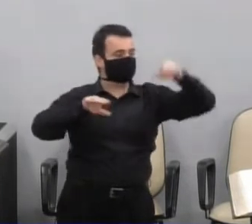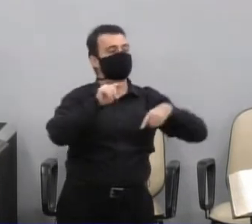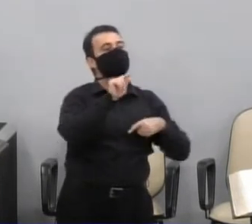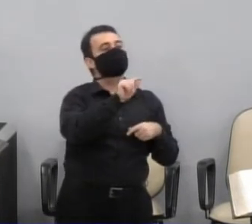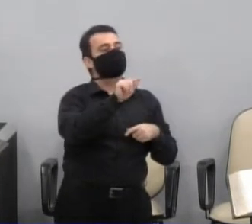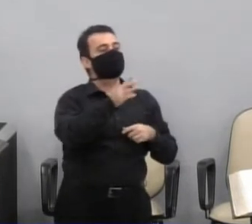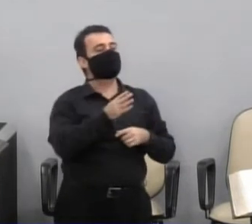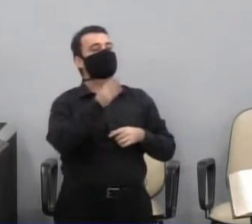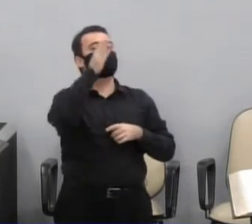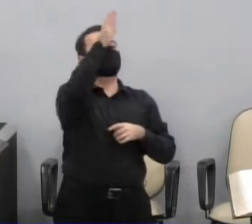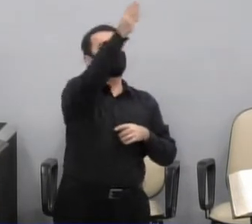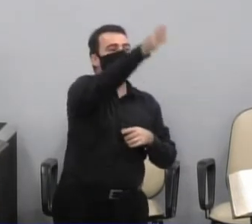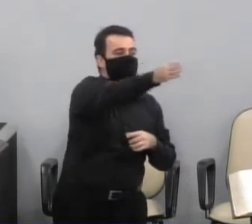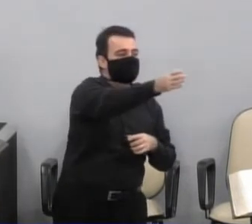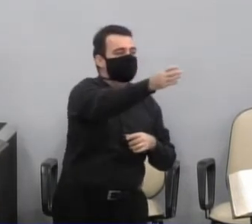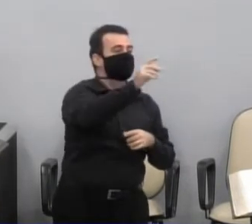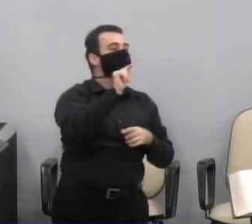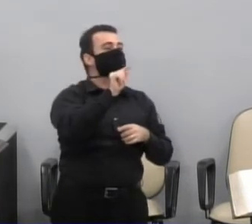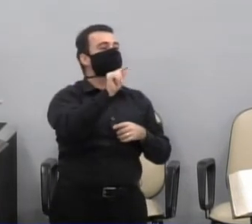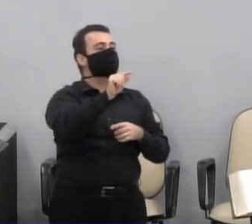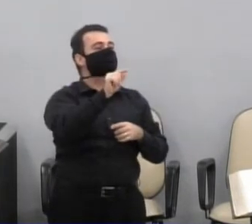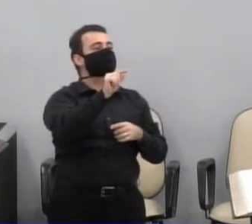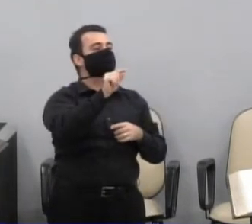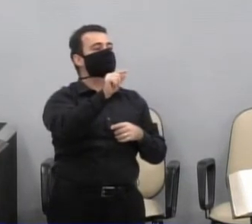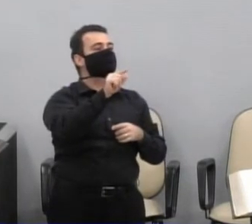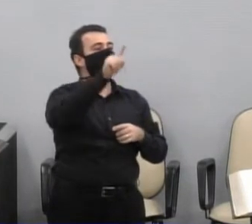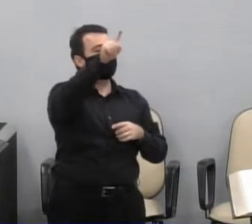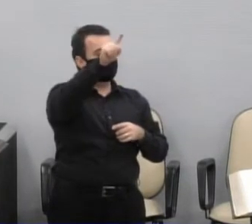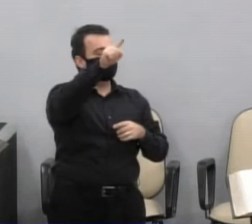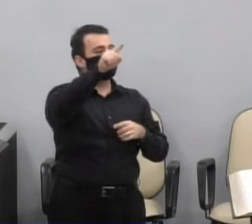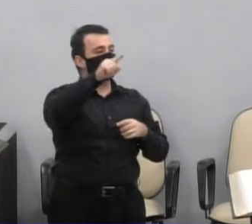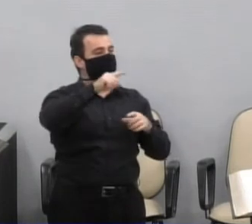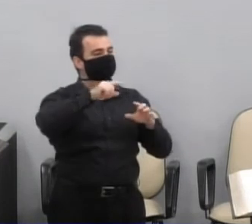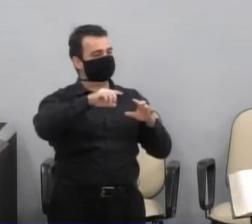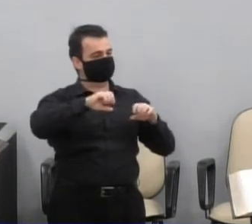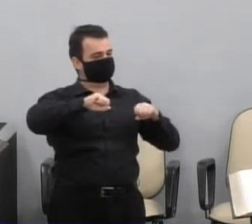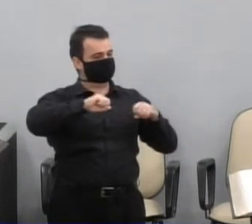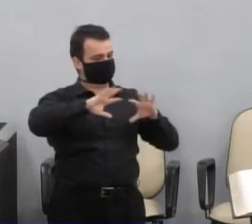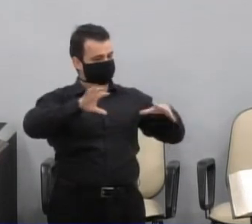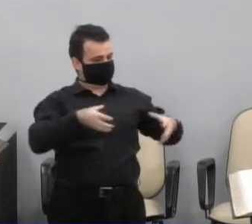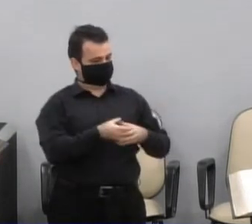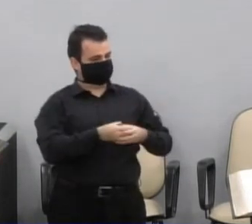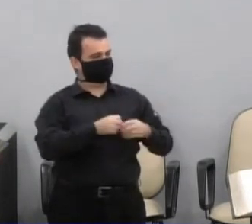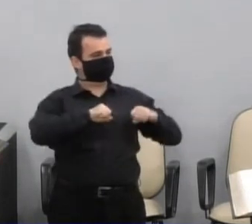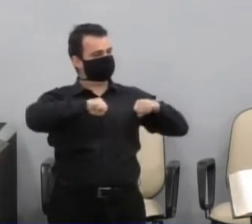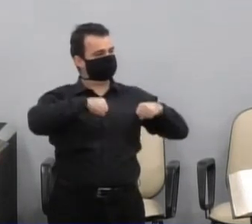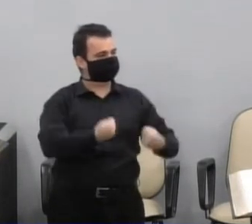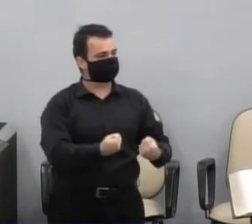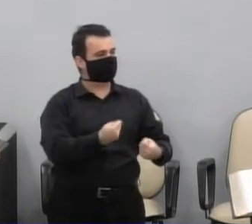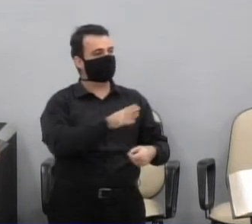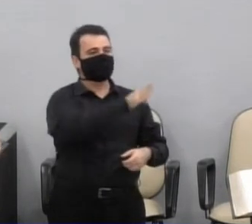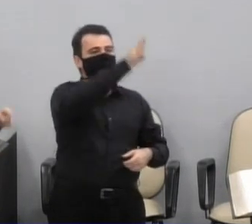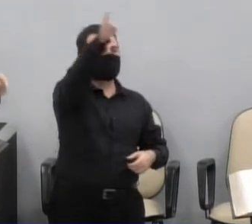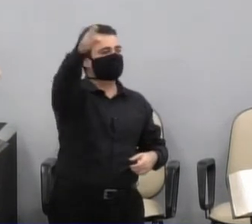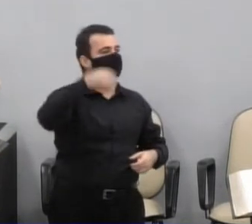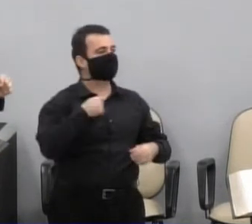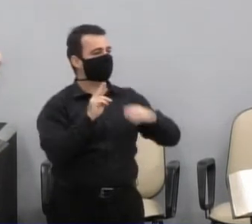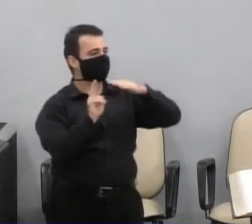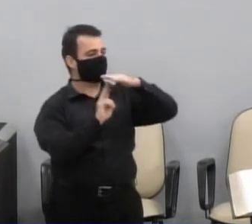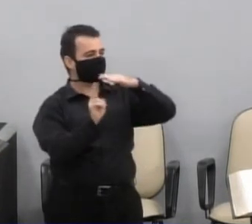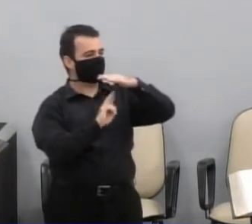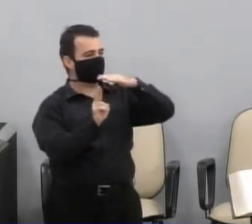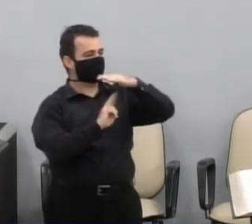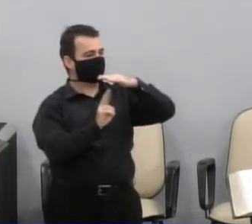do eixo do transporte da frente parlamentar de combate à Covid, aquela ida ao terminal. A partir